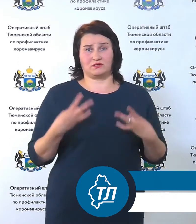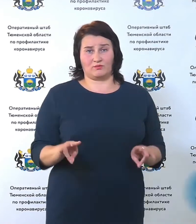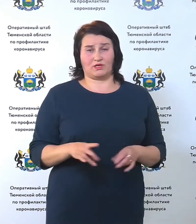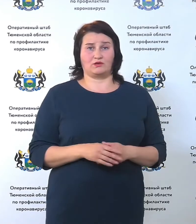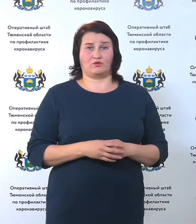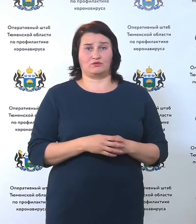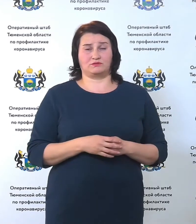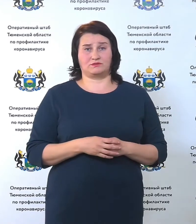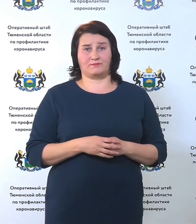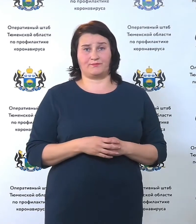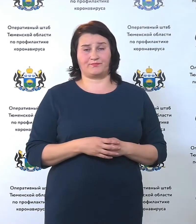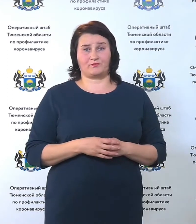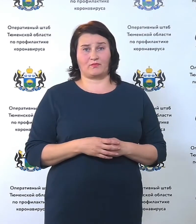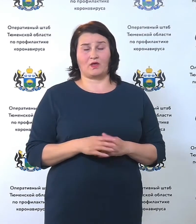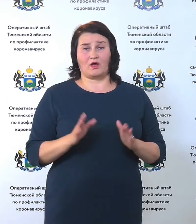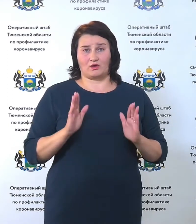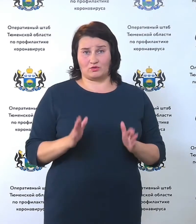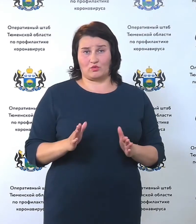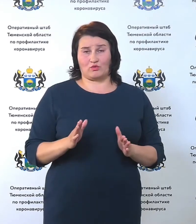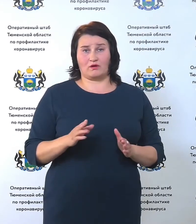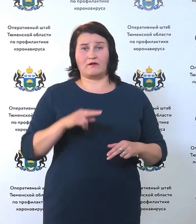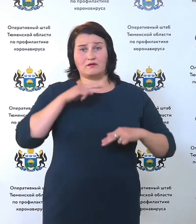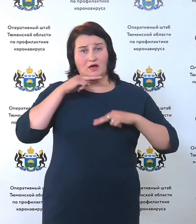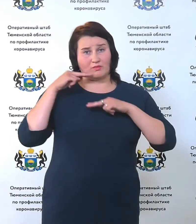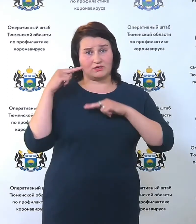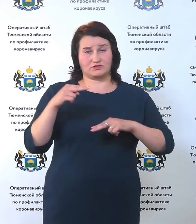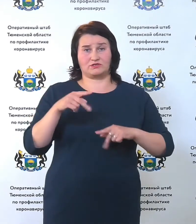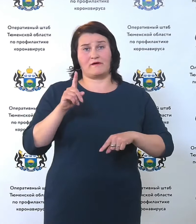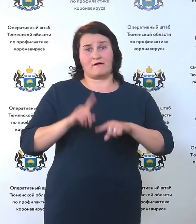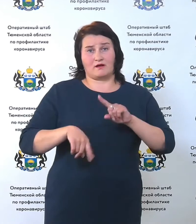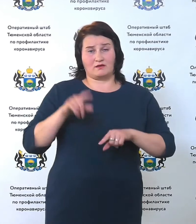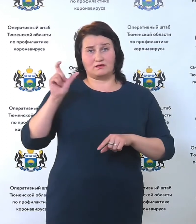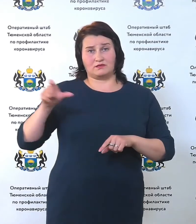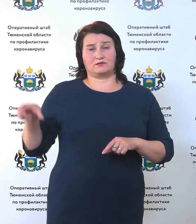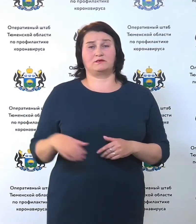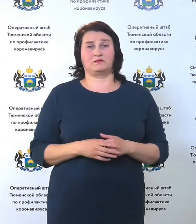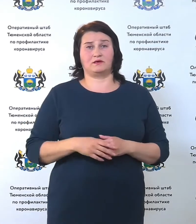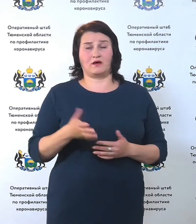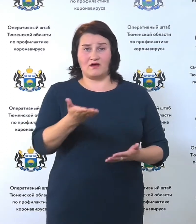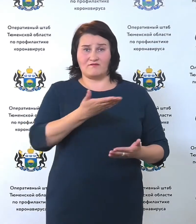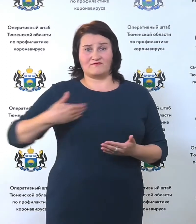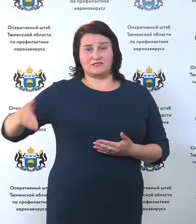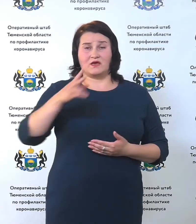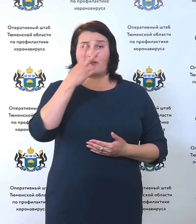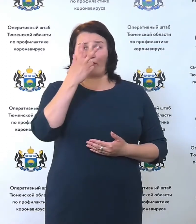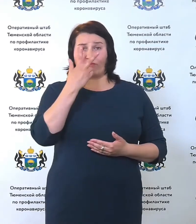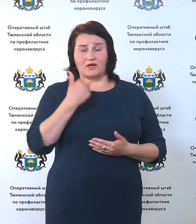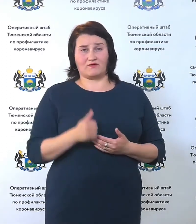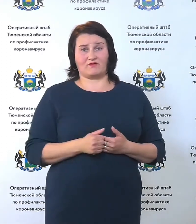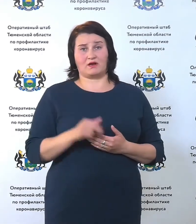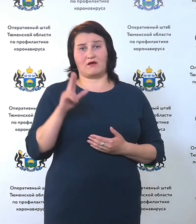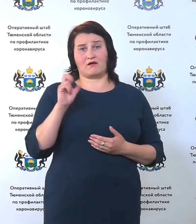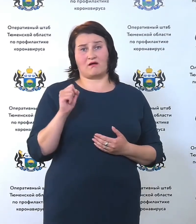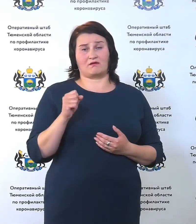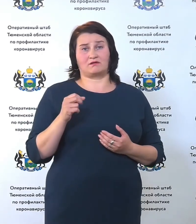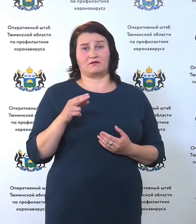Но тогда опять к родительской бедительности. Мы все привыкли, у нас это уже так, как